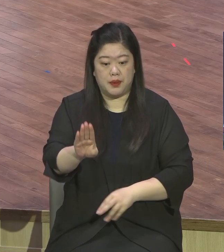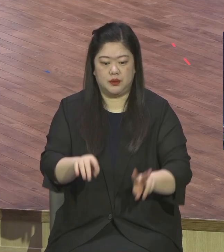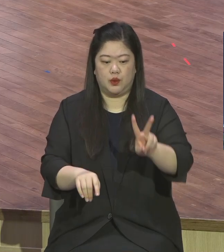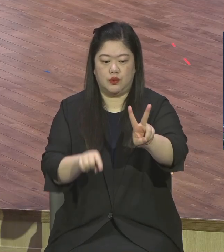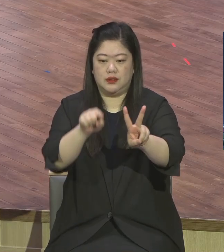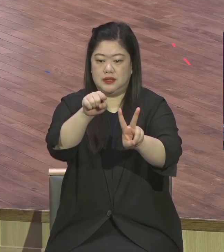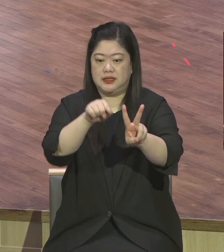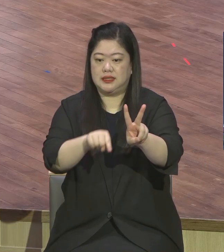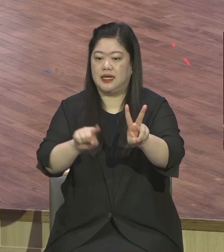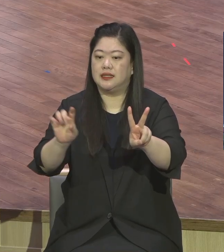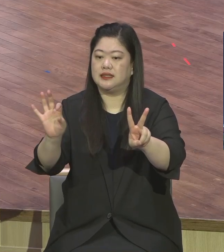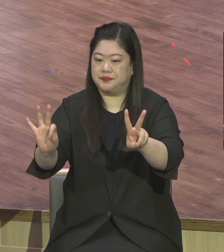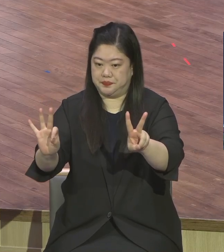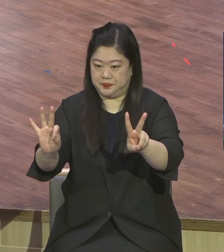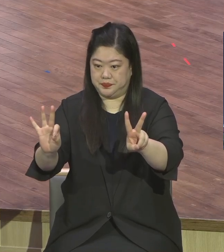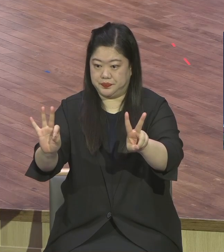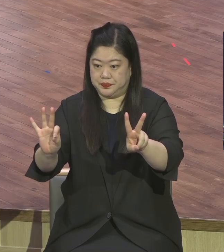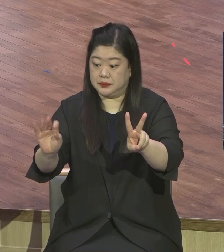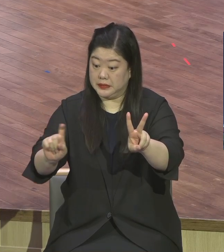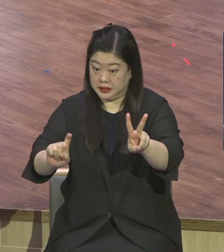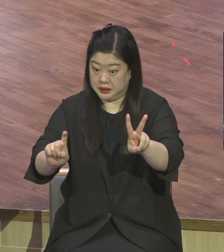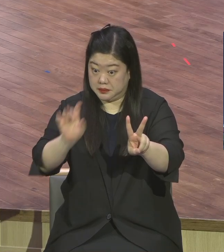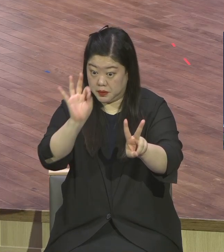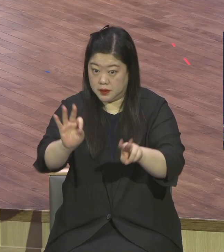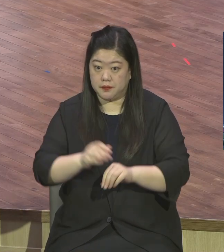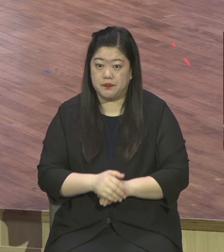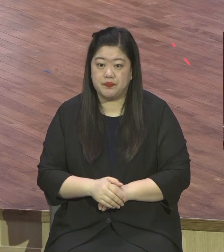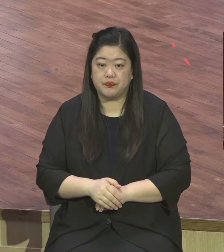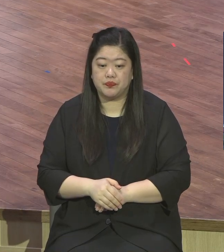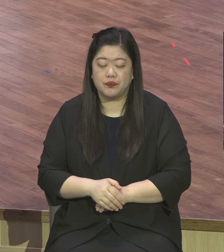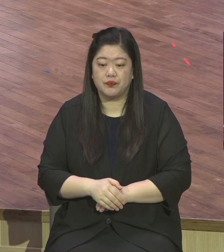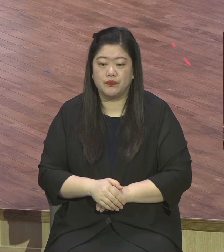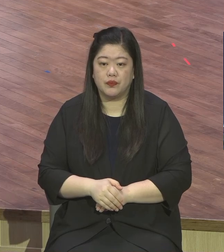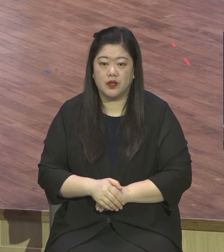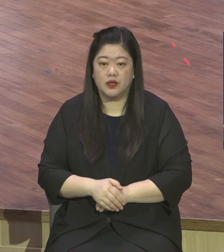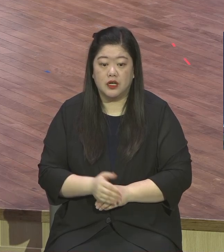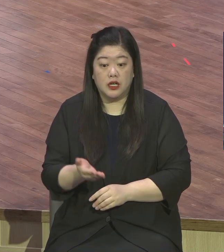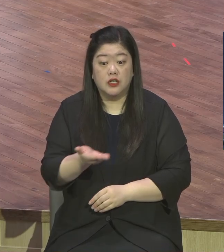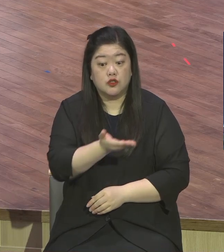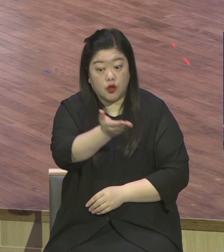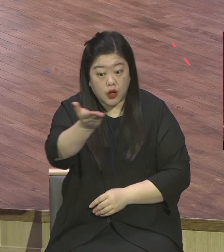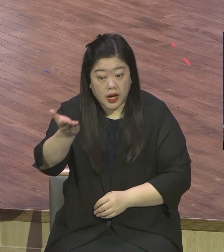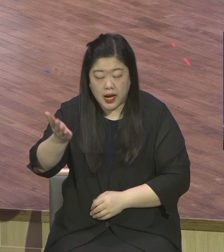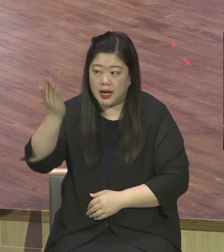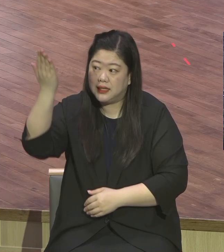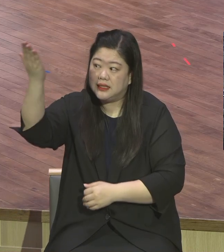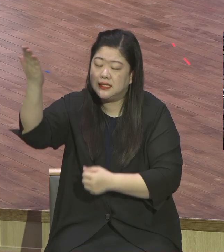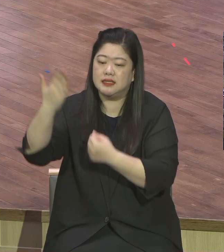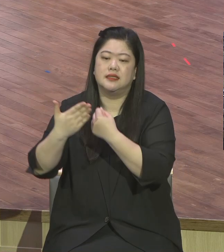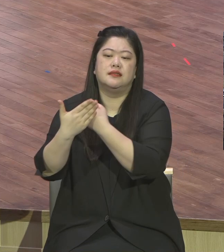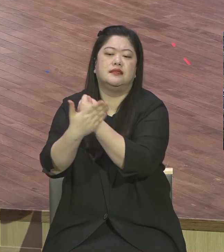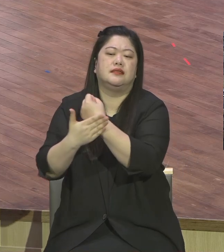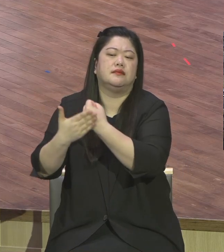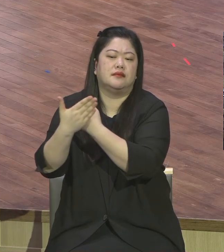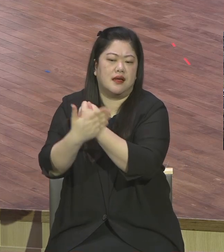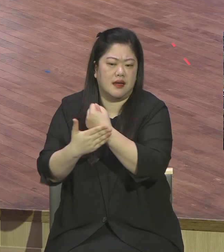구원받느냐 영생이 어떻게 주어지느냐 너희가 그 은혜를 인하여 믿음으로 말미암아